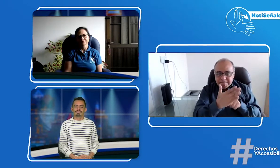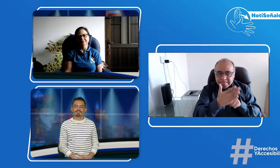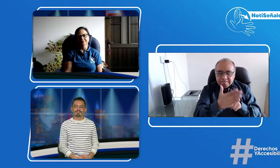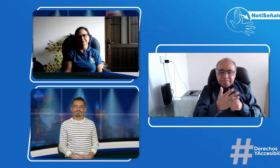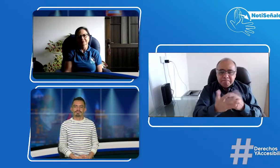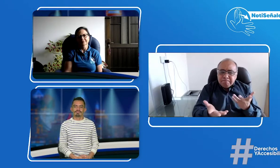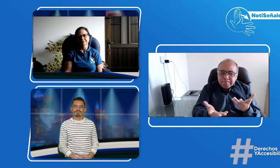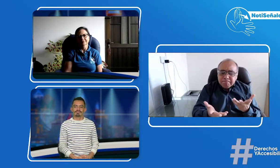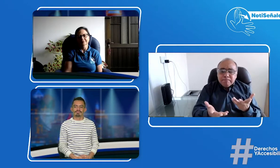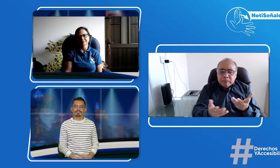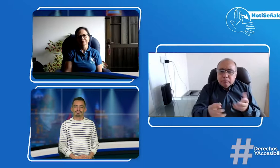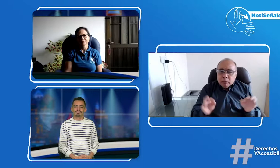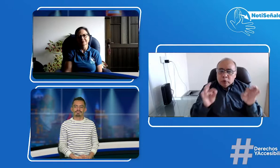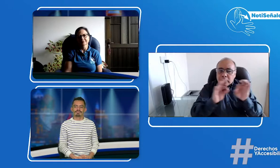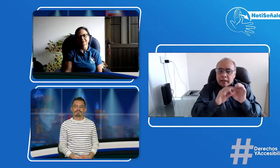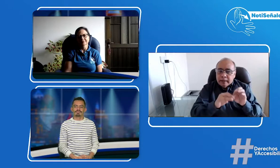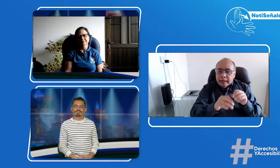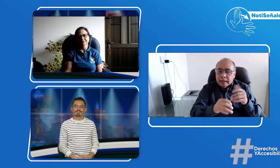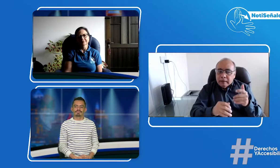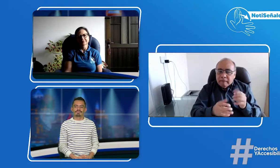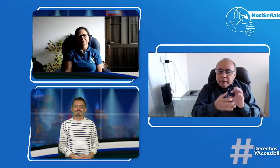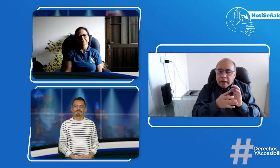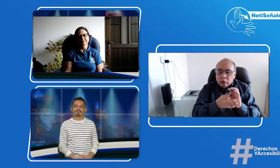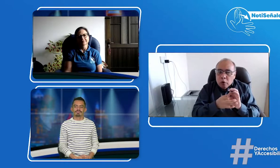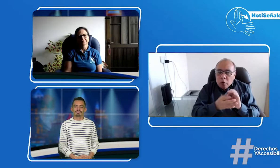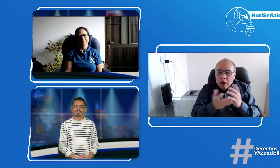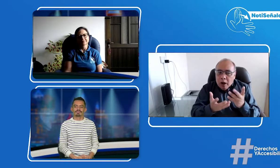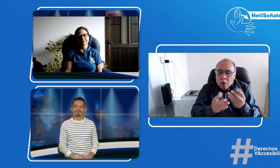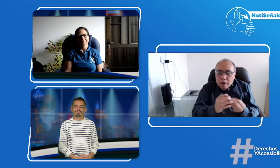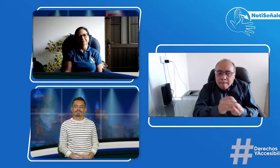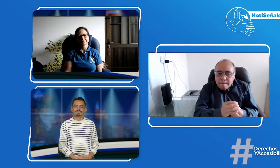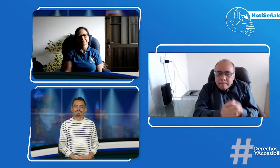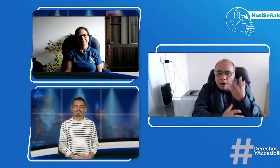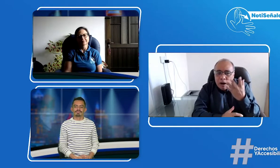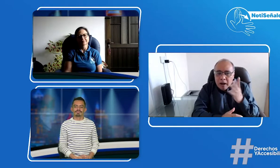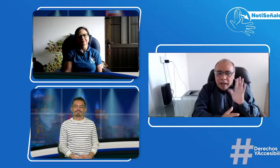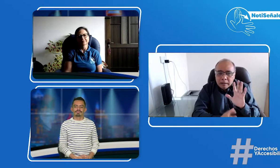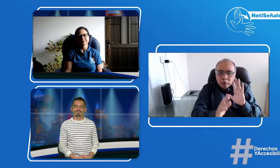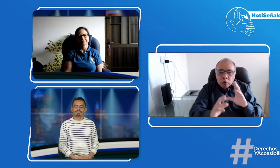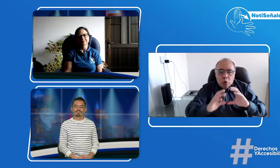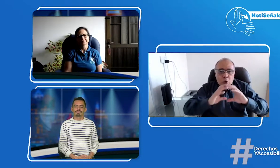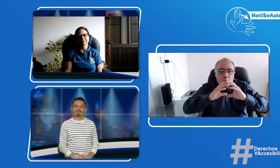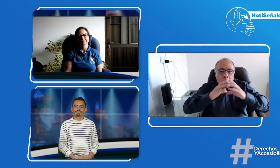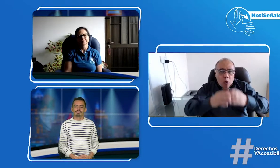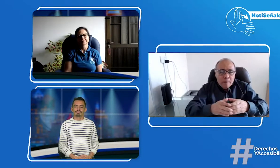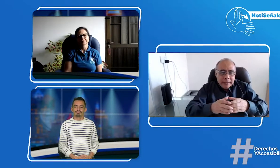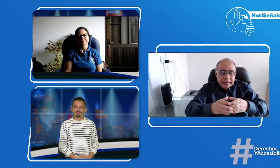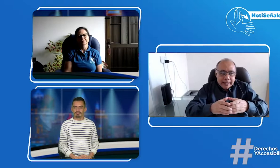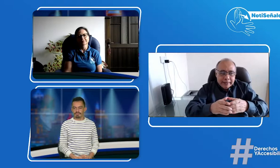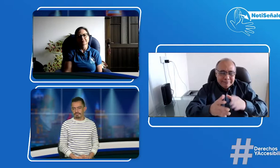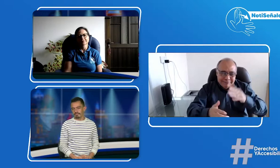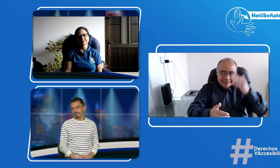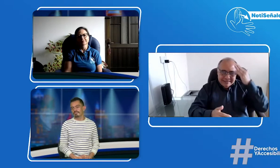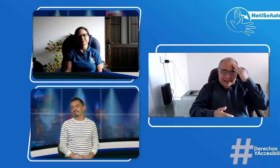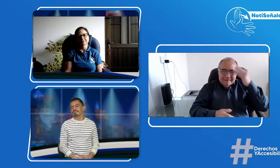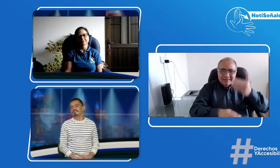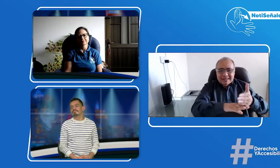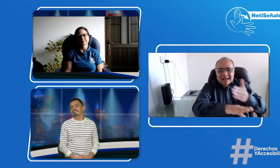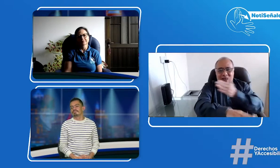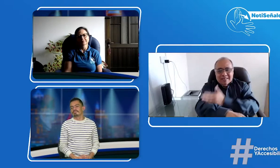de Luz Mari, para que hablemos de las situaciones que se están presentando actualmente y de por qué Fenas Call ha